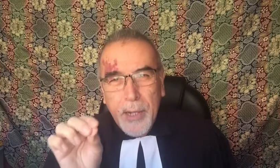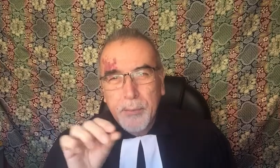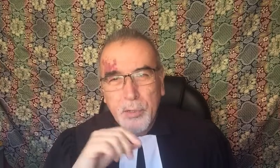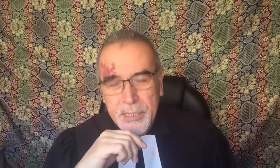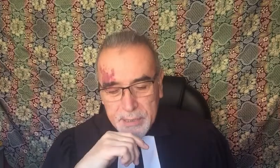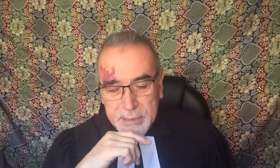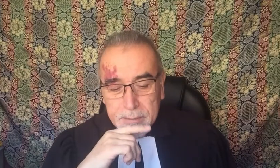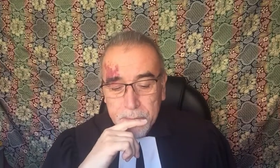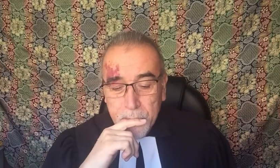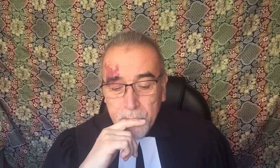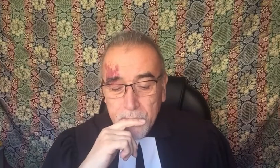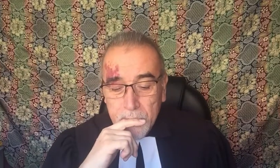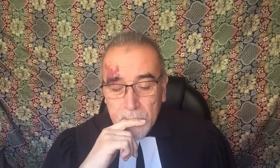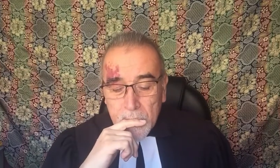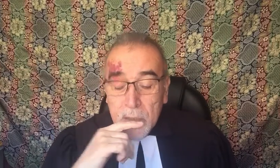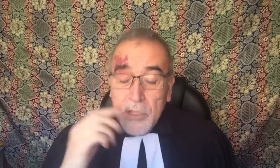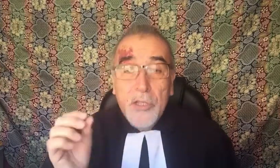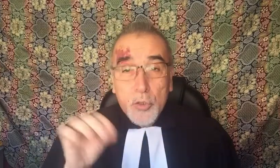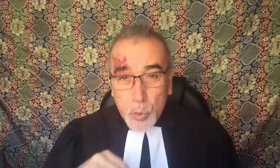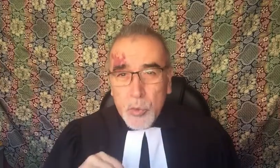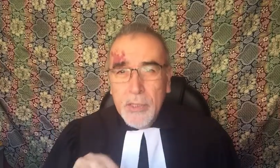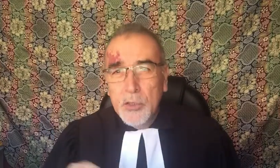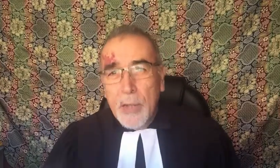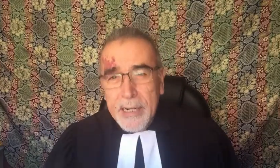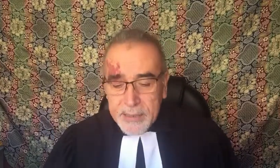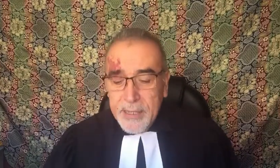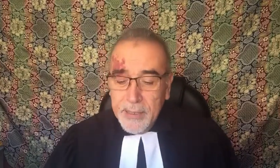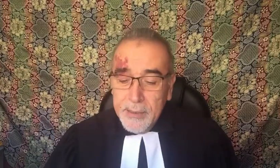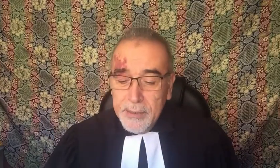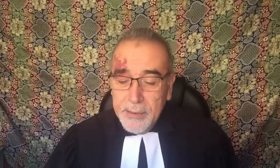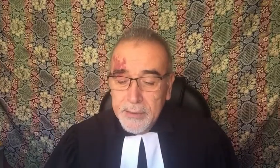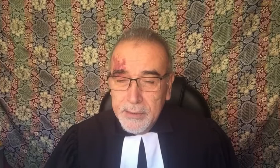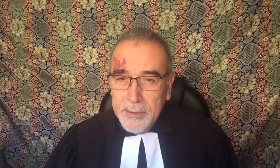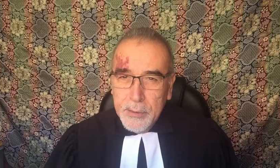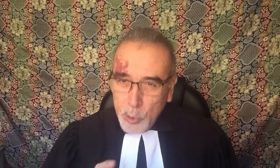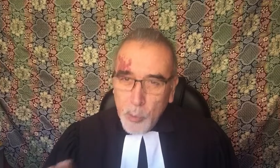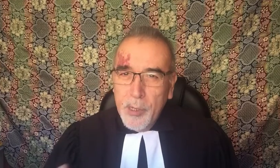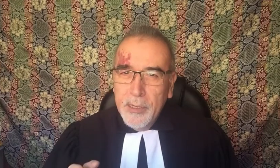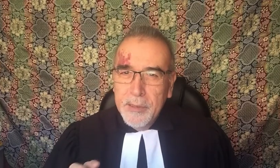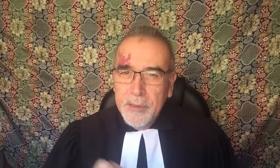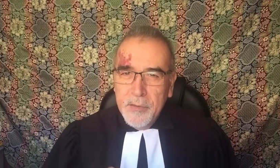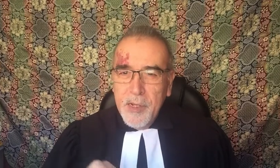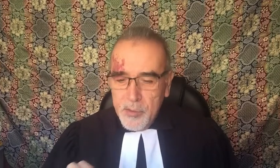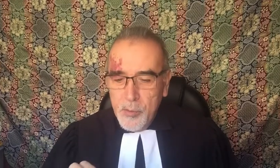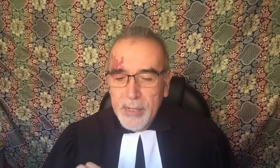por ellas. Desde su naturaleza doble, divina y humana,